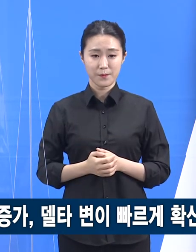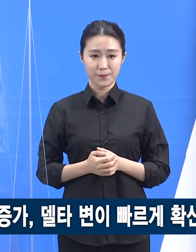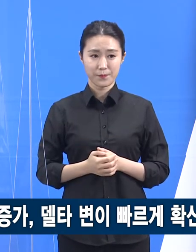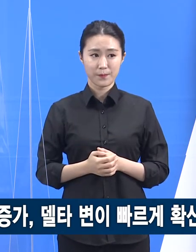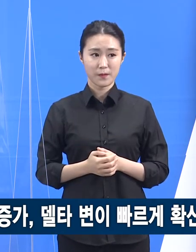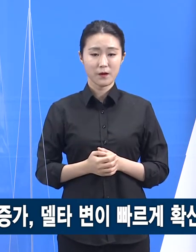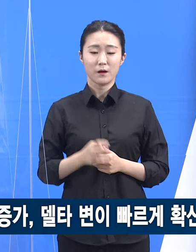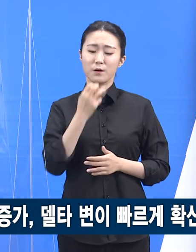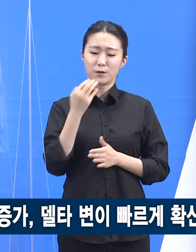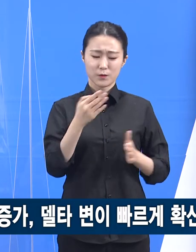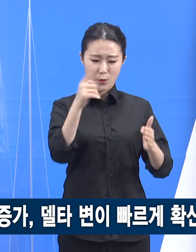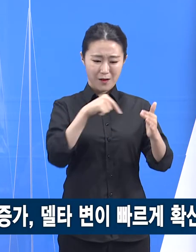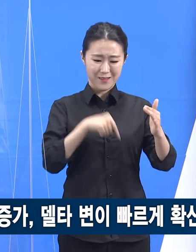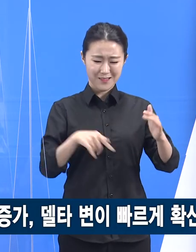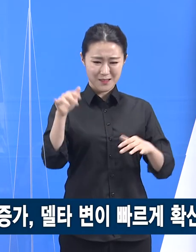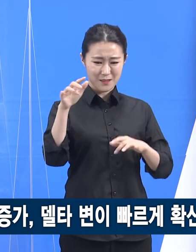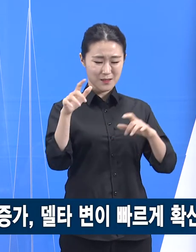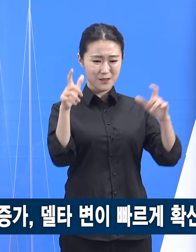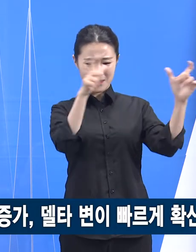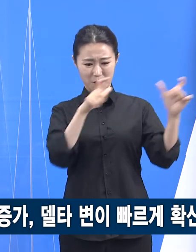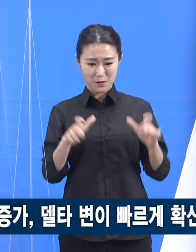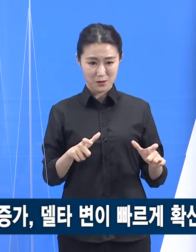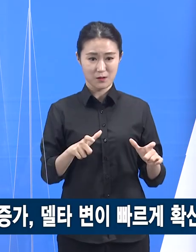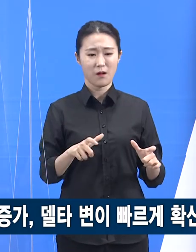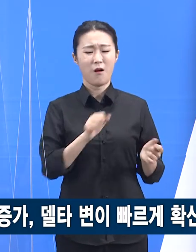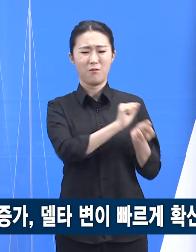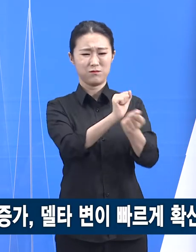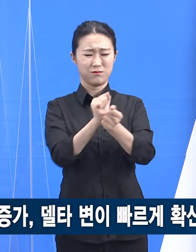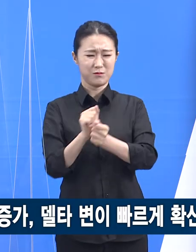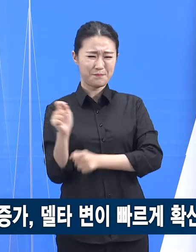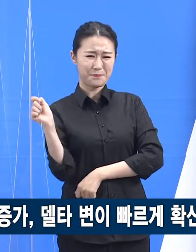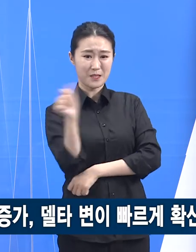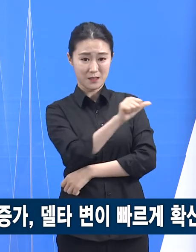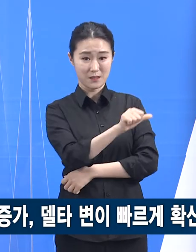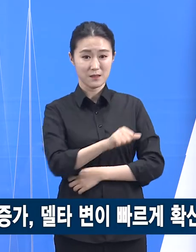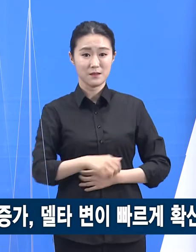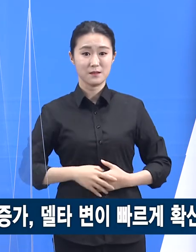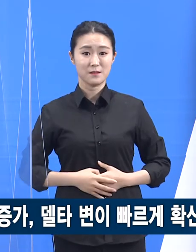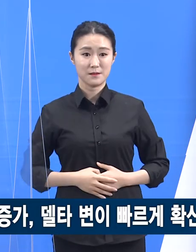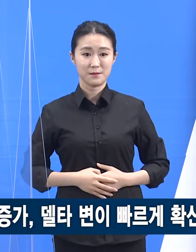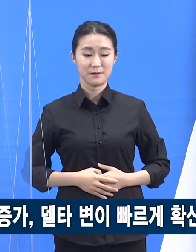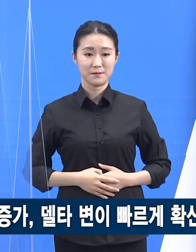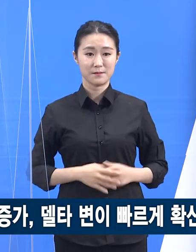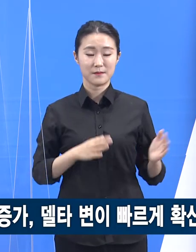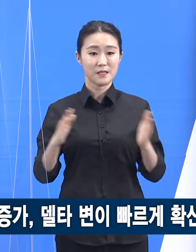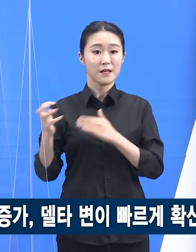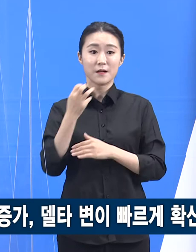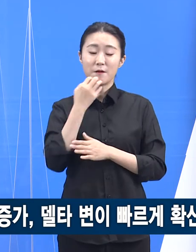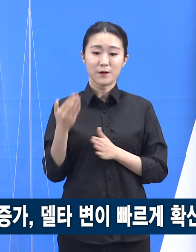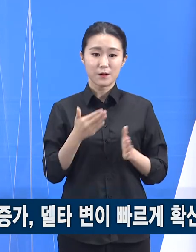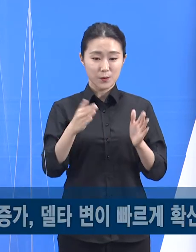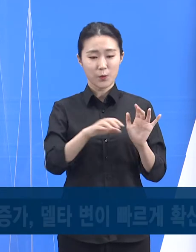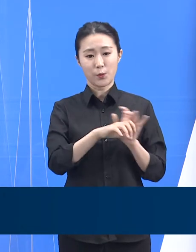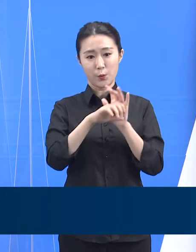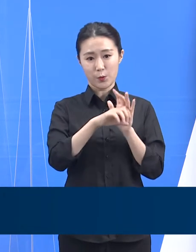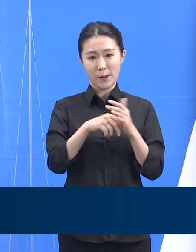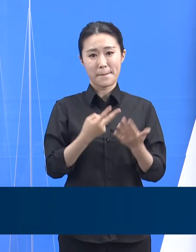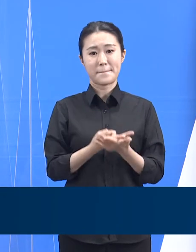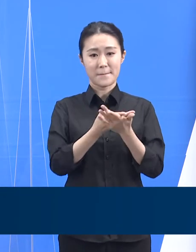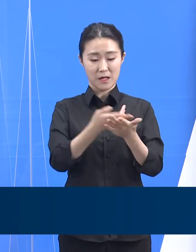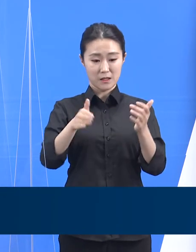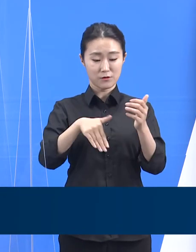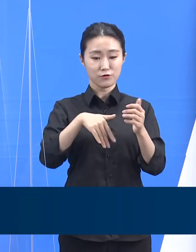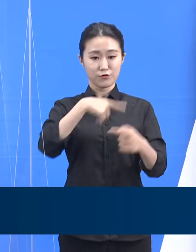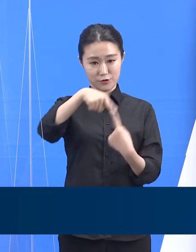도내 전역에도 델타 변이가 빠르게 확산되고 있습니다. 다음 경기도 코로나19 병상 운영 현황에 대하여